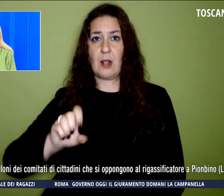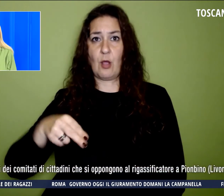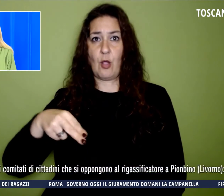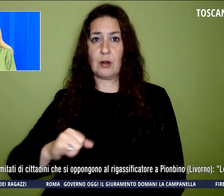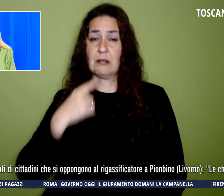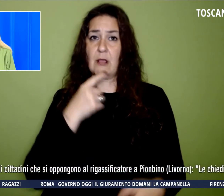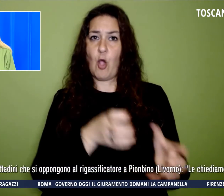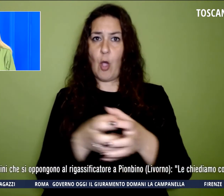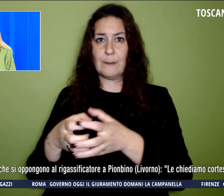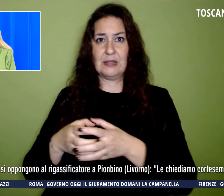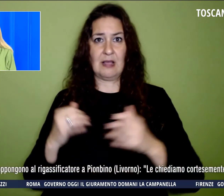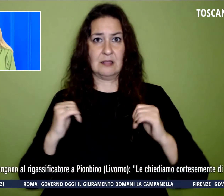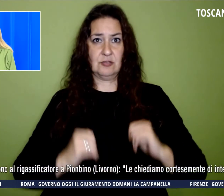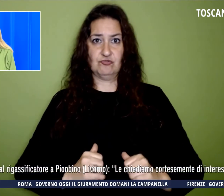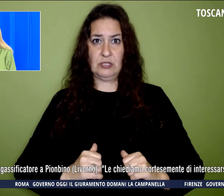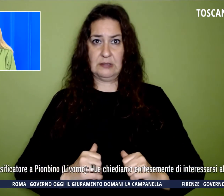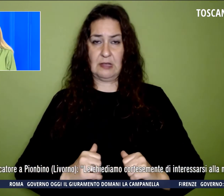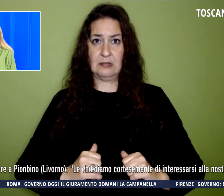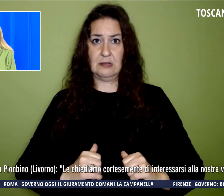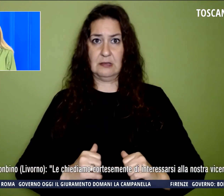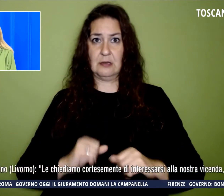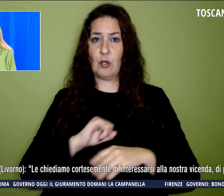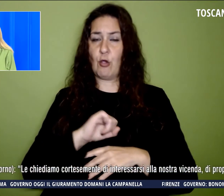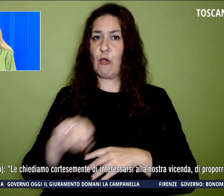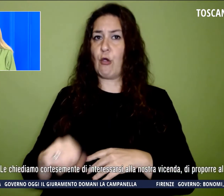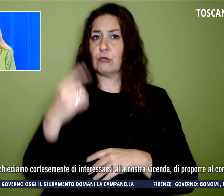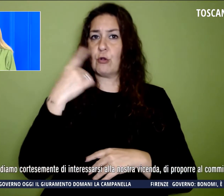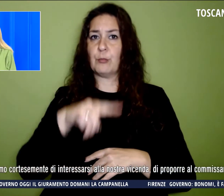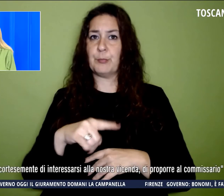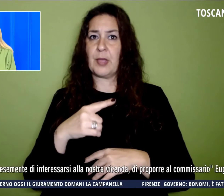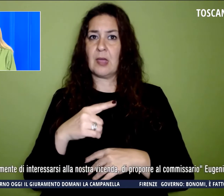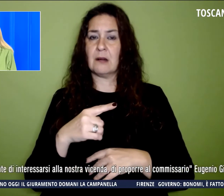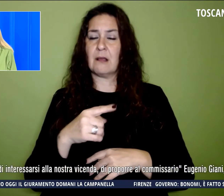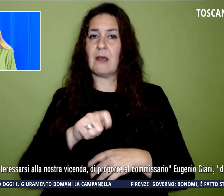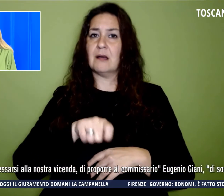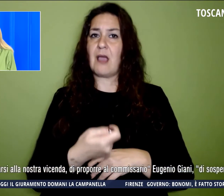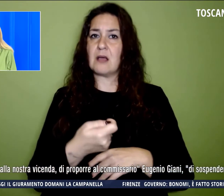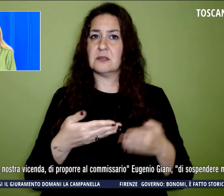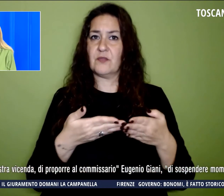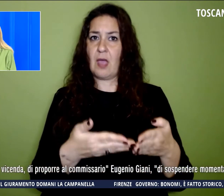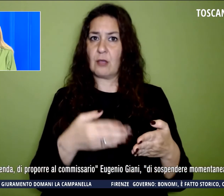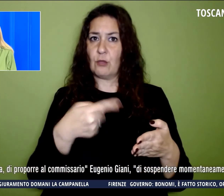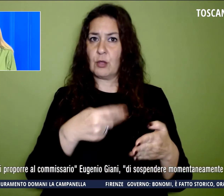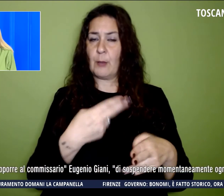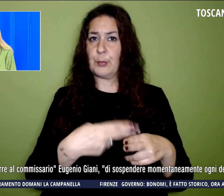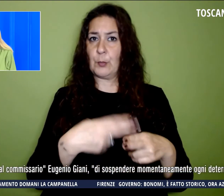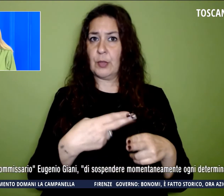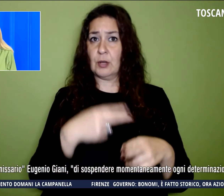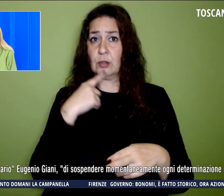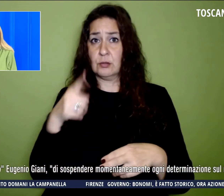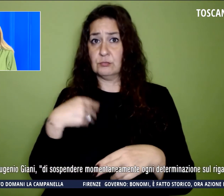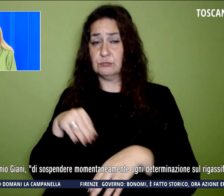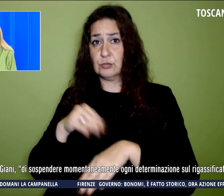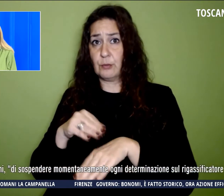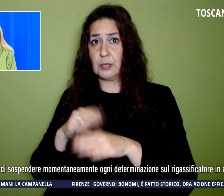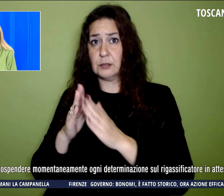oppongono al rigassificatore a Piombino, che dicono le chiediamo cortesemente